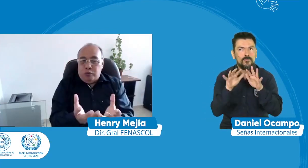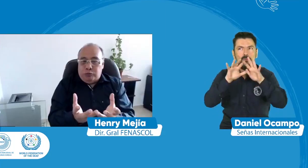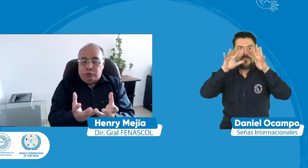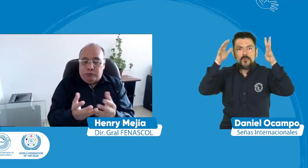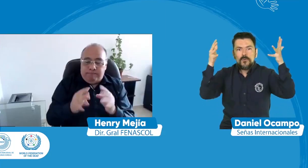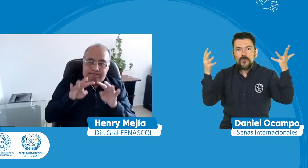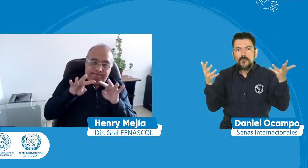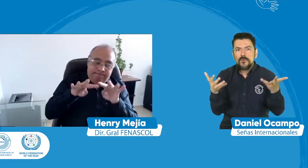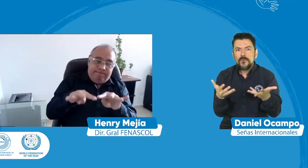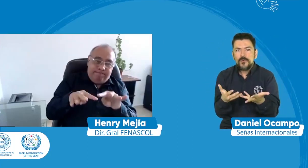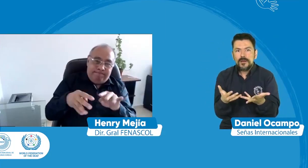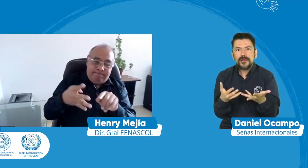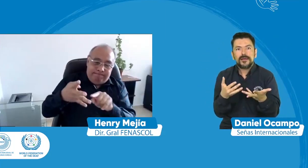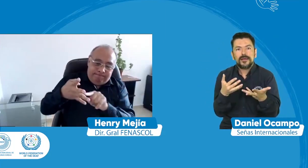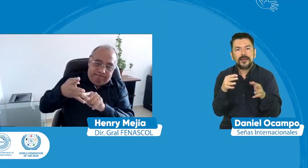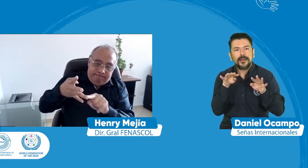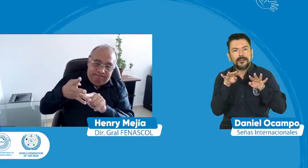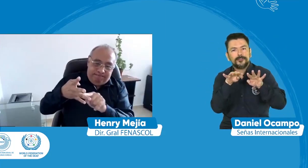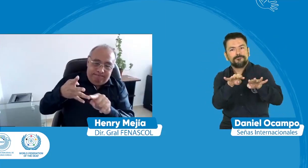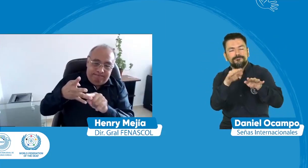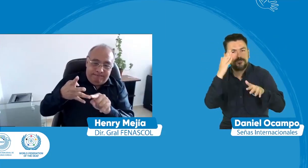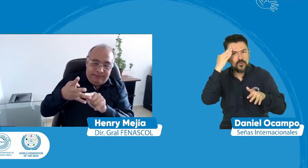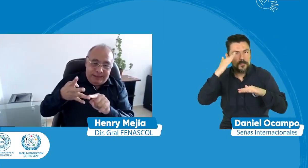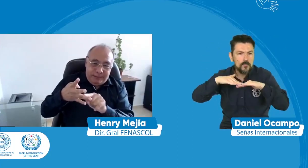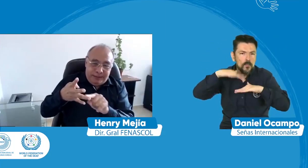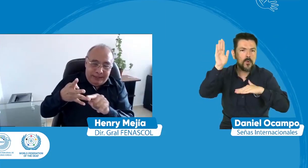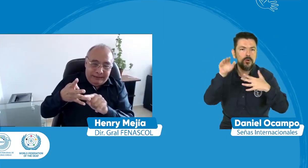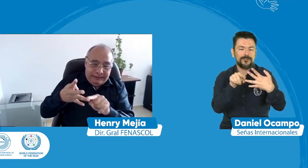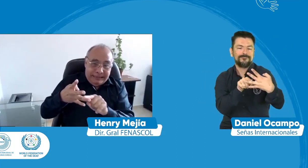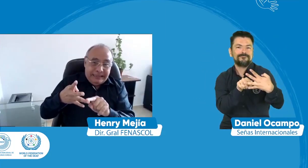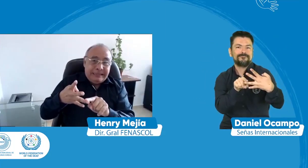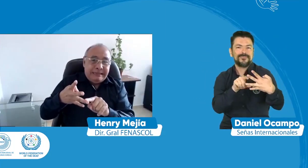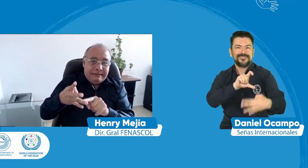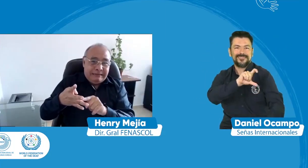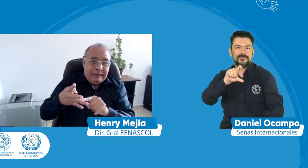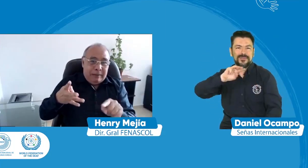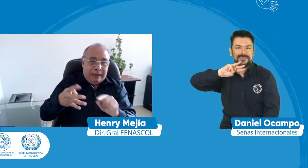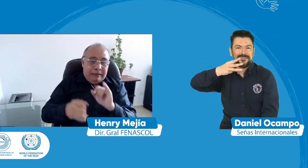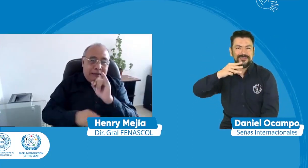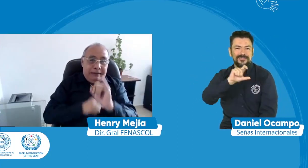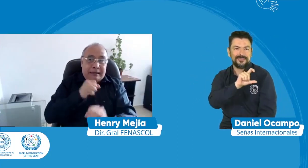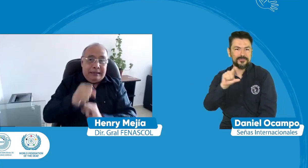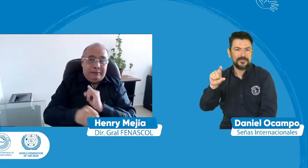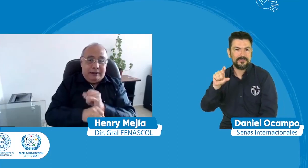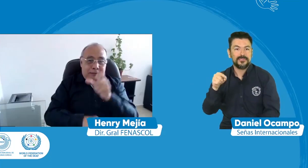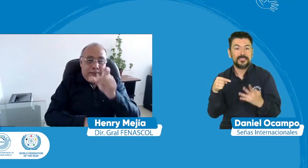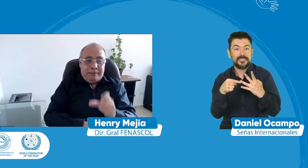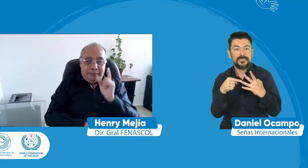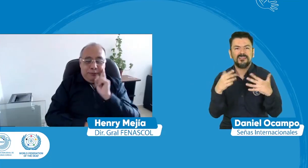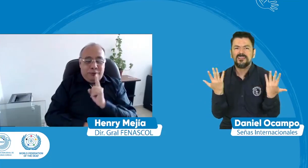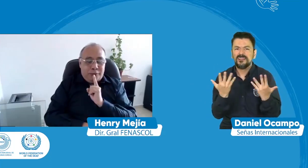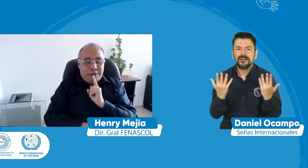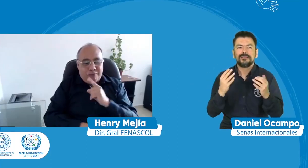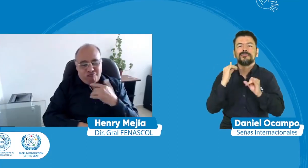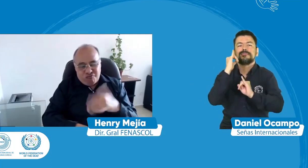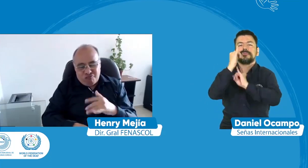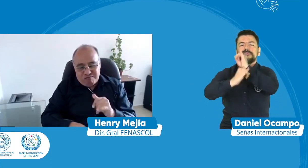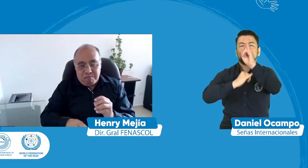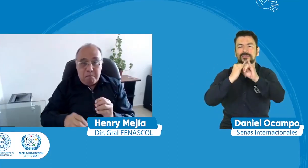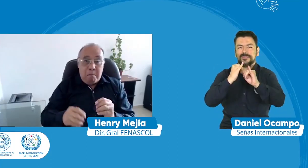importancia a nivel mundial porque en la semana la tercera semana de este mes tenemos la semana internacional